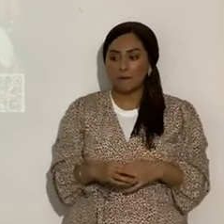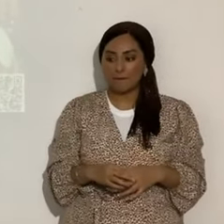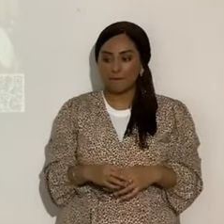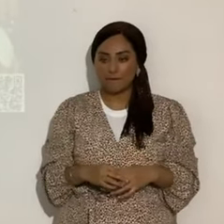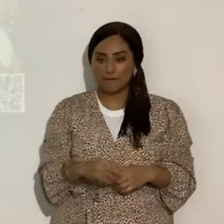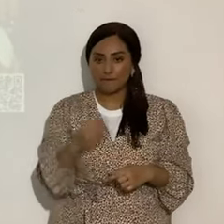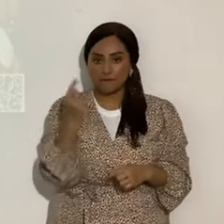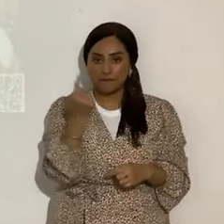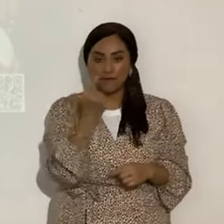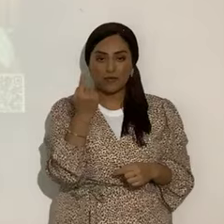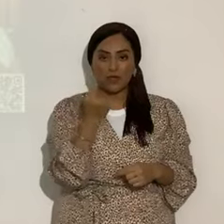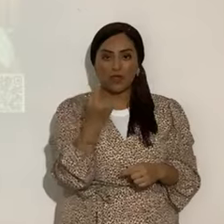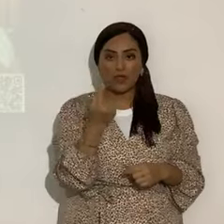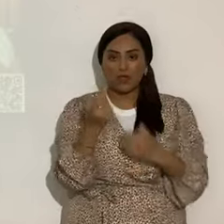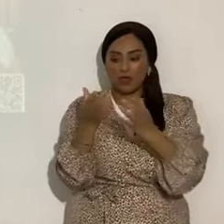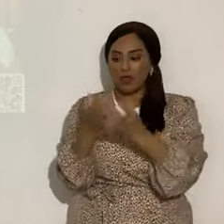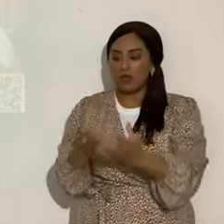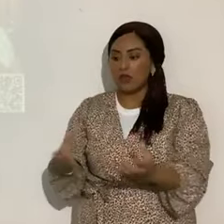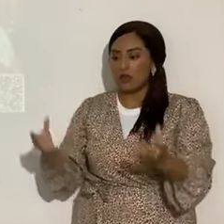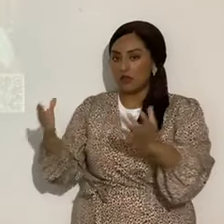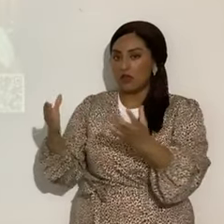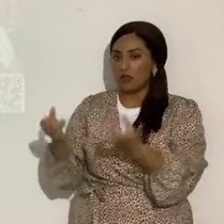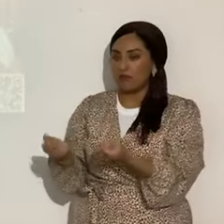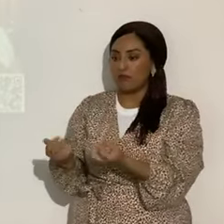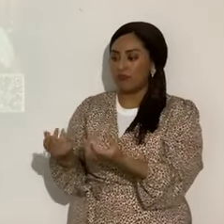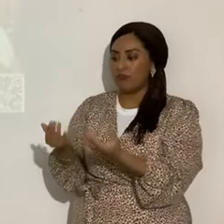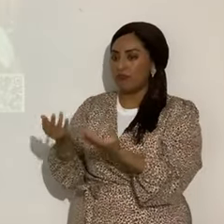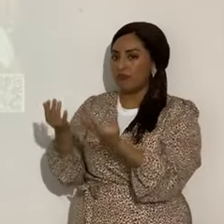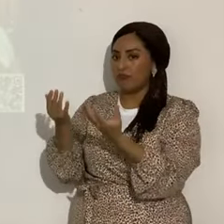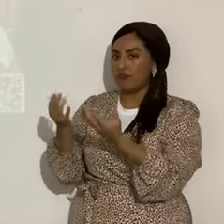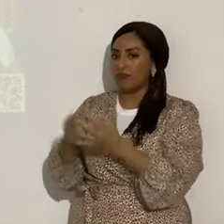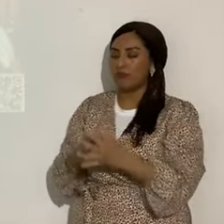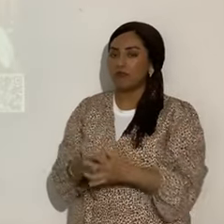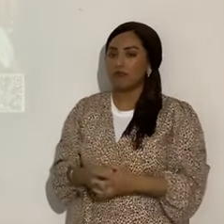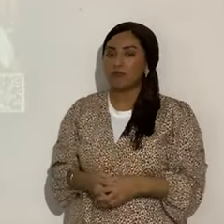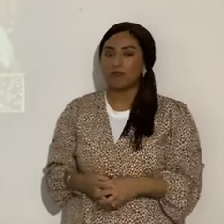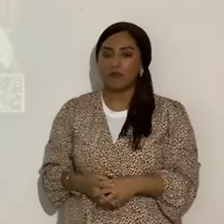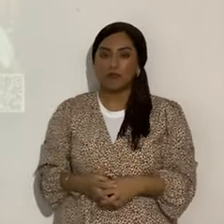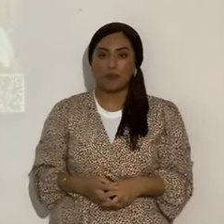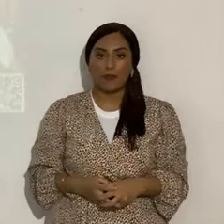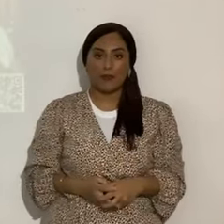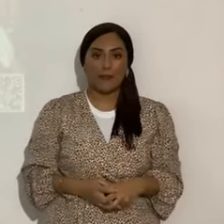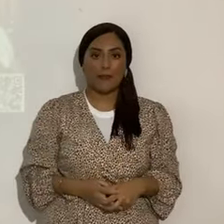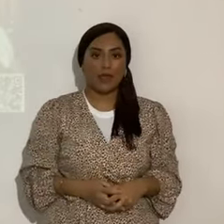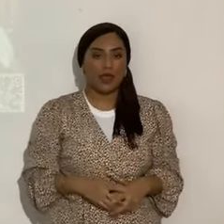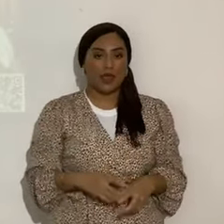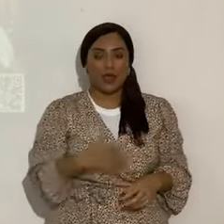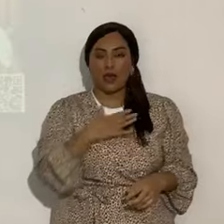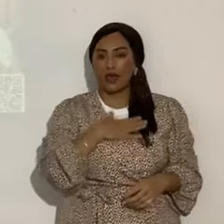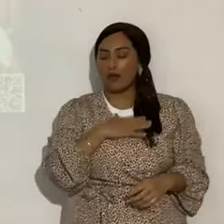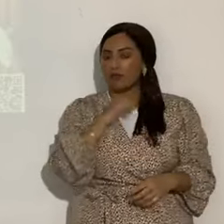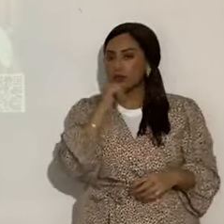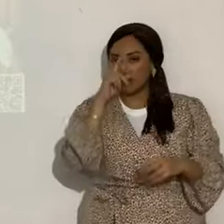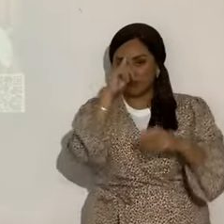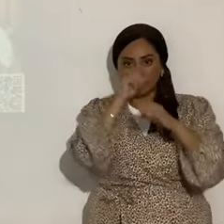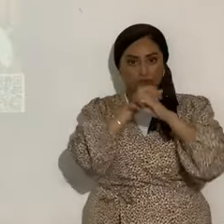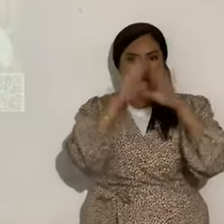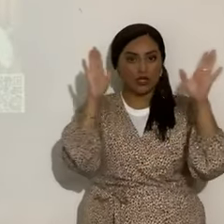Solamente una olla que hierve. Ahora, por favor, no voy a inventar nada. Simplemente,